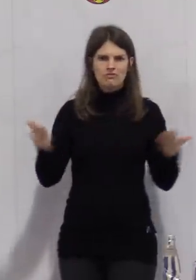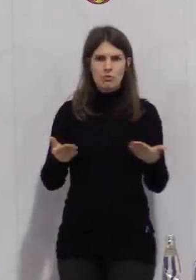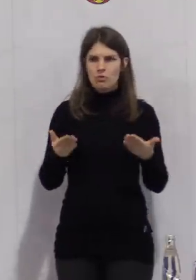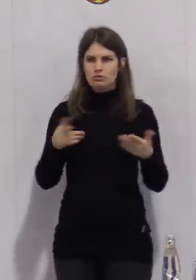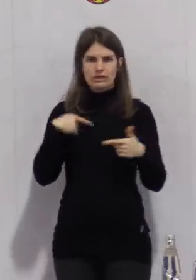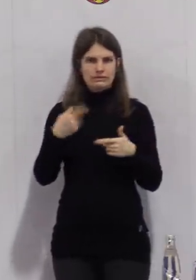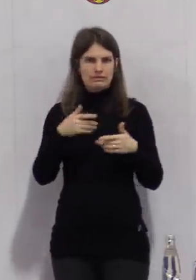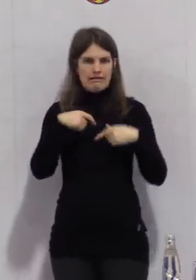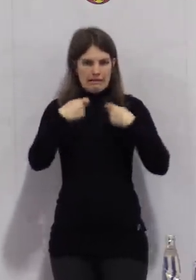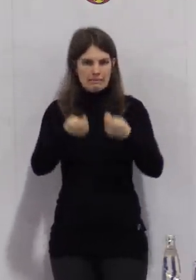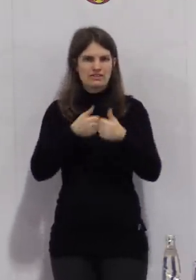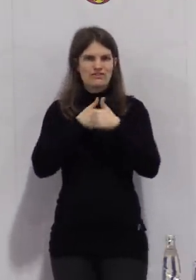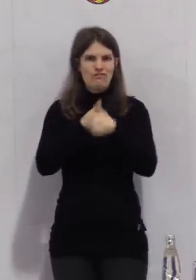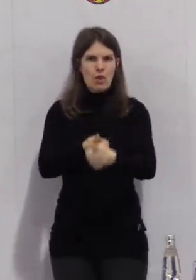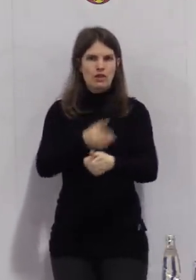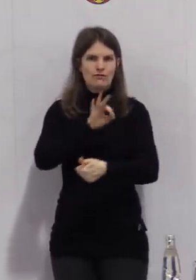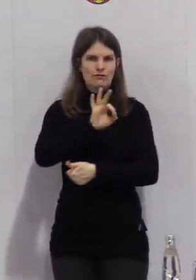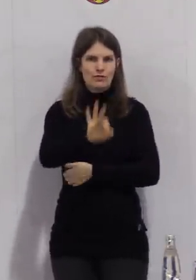dann für die Klassen?